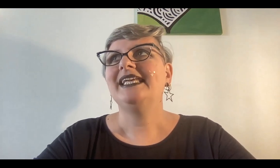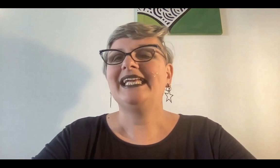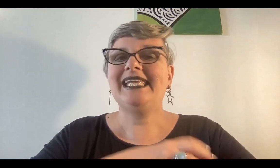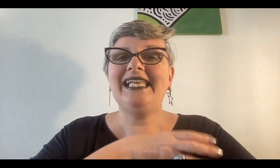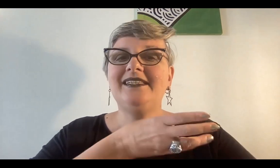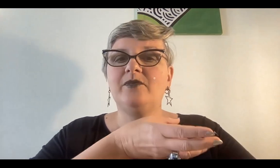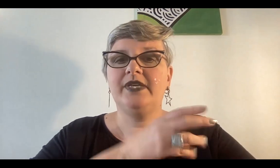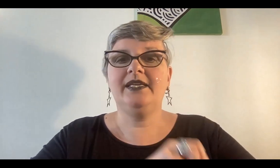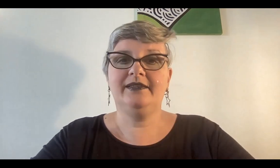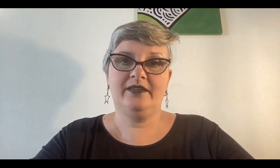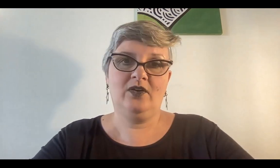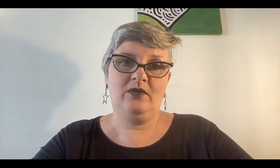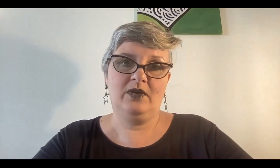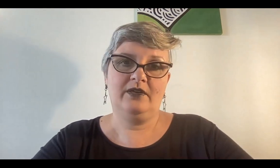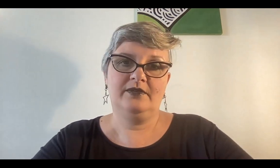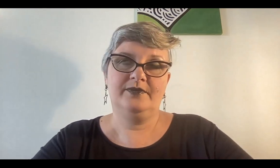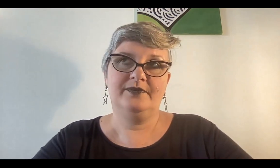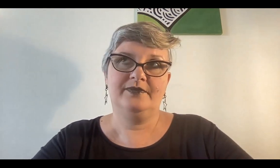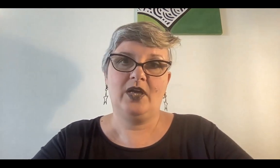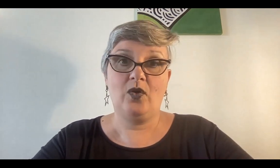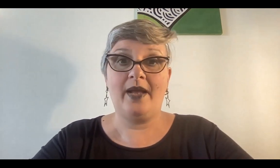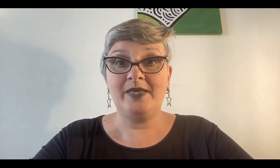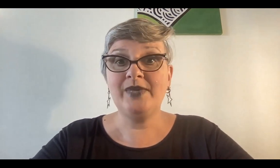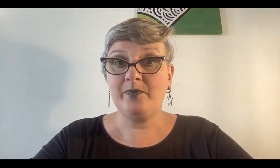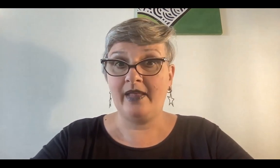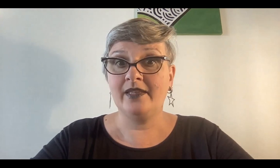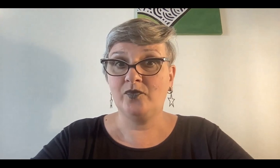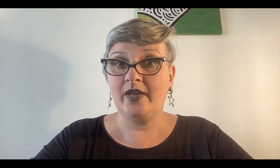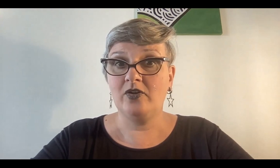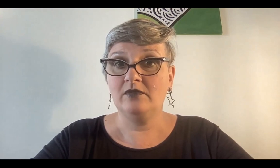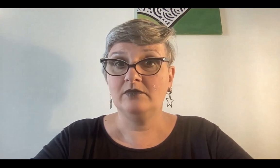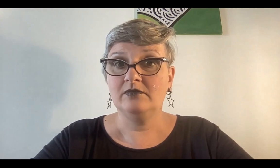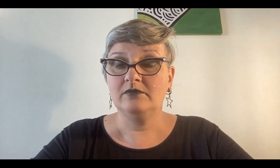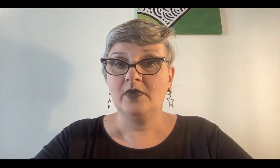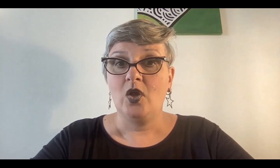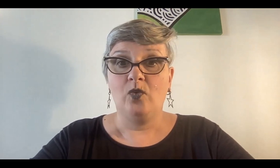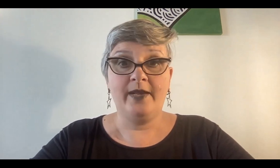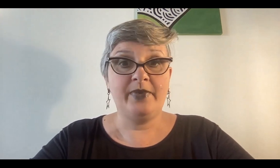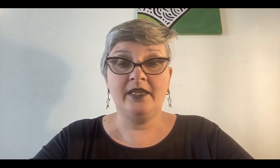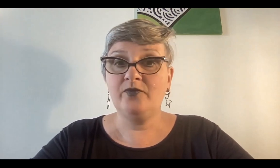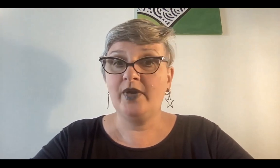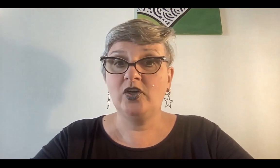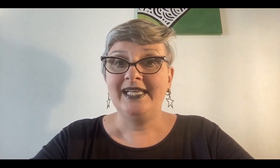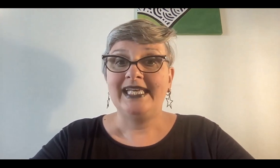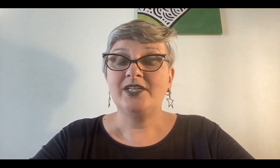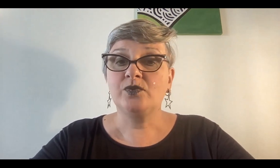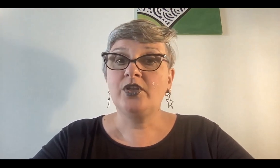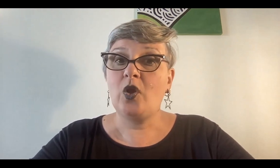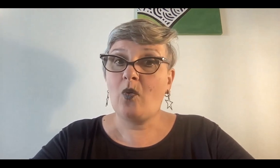¿qué le atribuían a este dios Luke? había una espada de fuego una espada de fuego que es uno de los